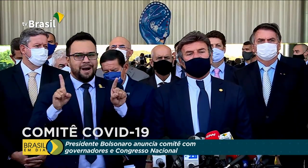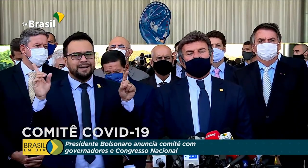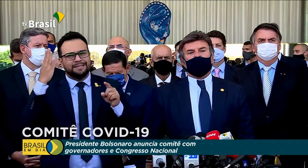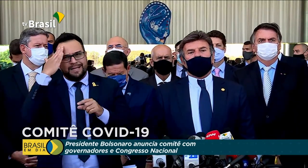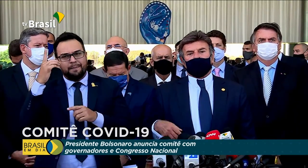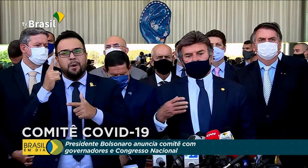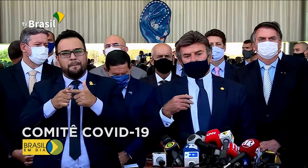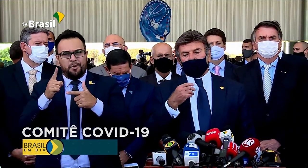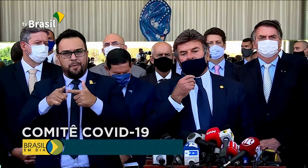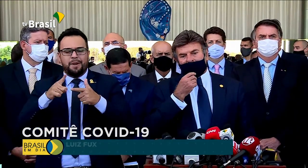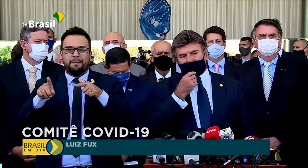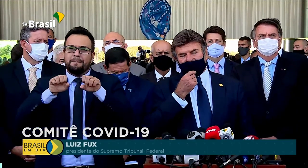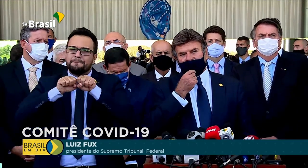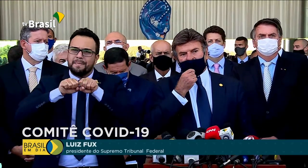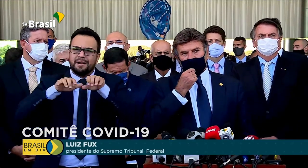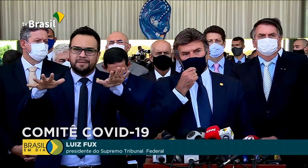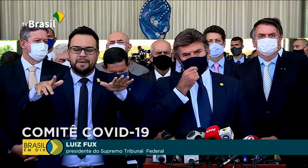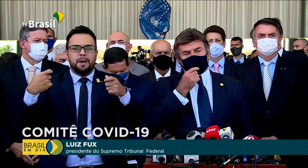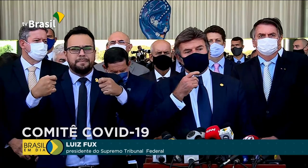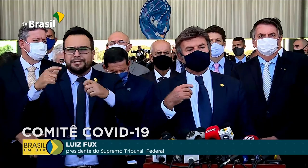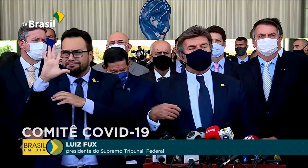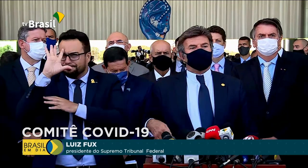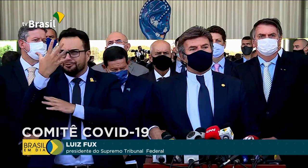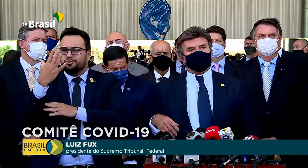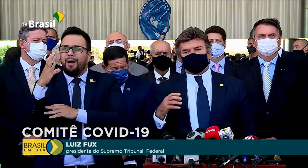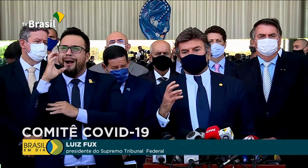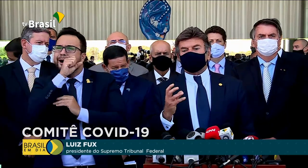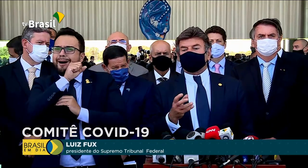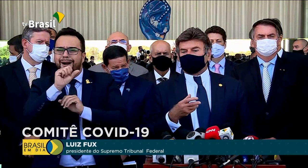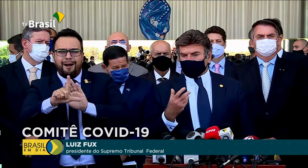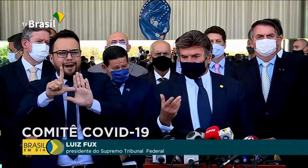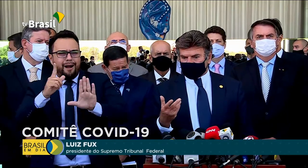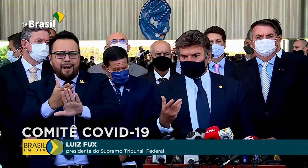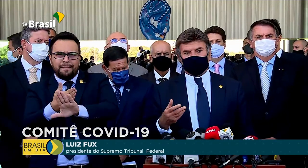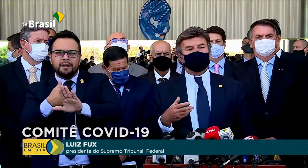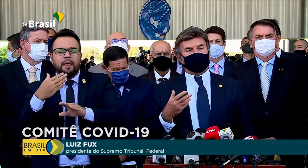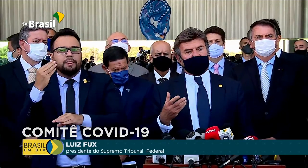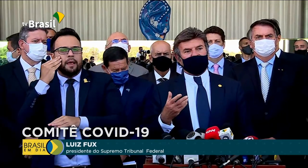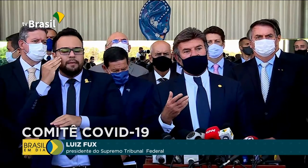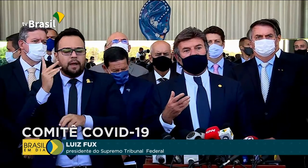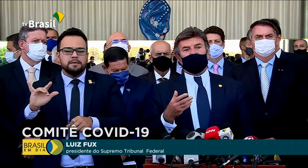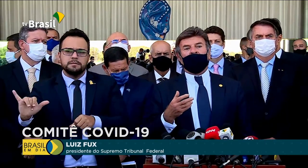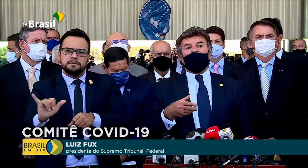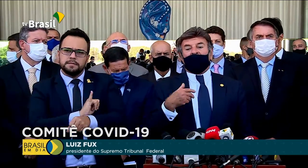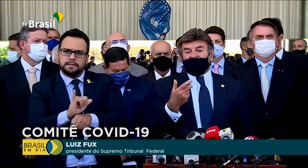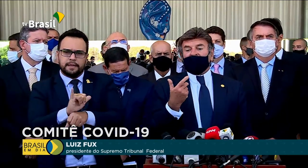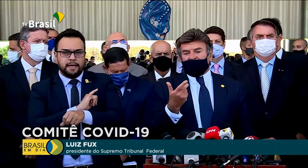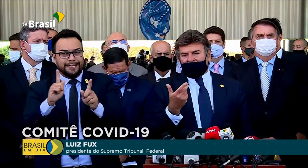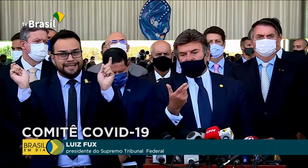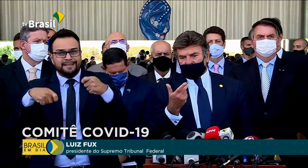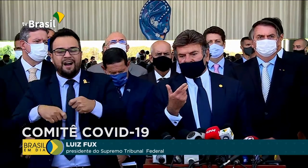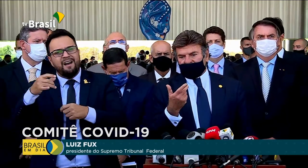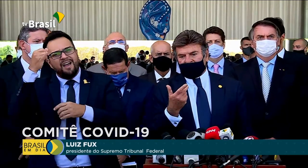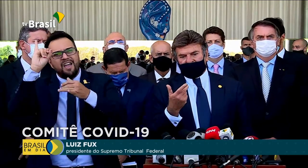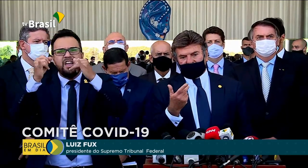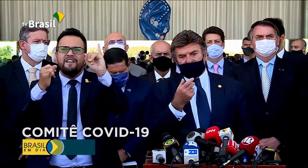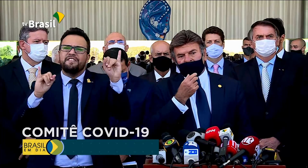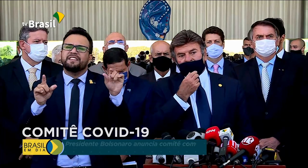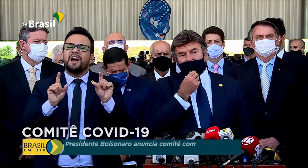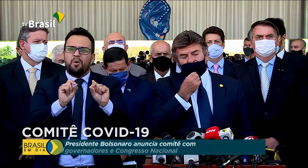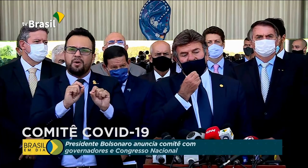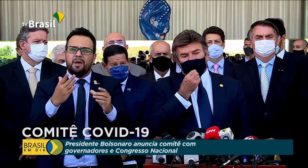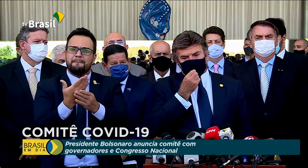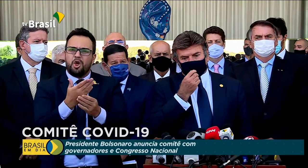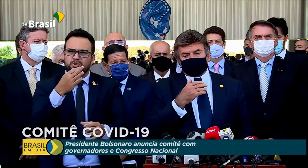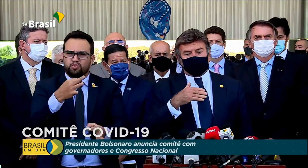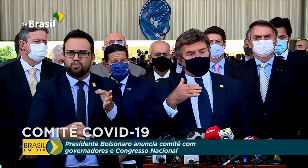exigem soluções rápidas, nós vamos verificar estratégias capazes de evitar a judicialização,